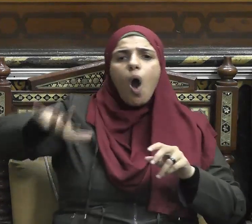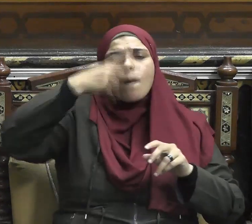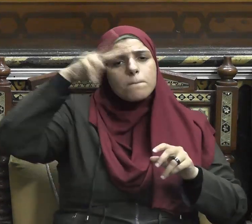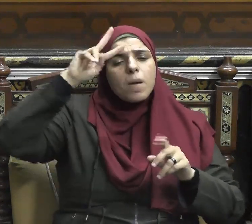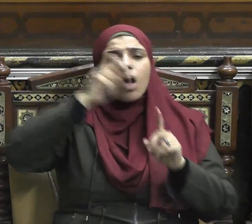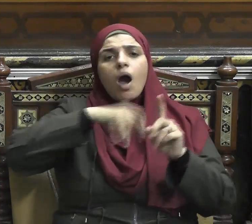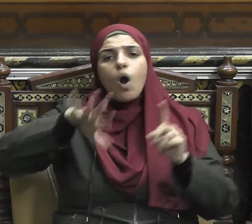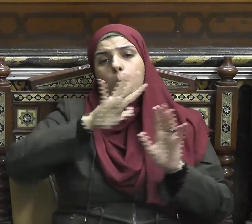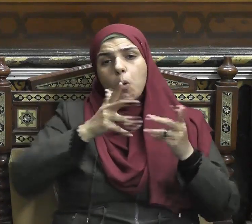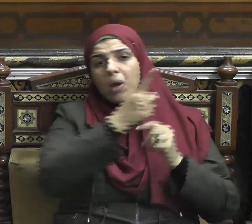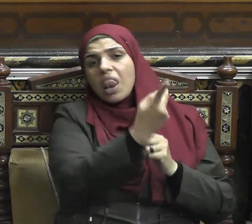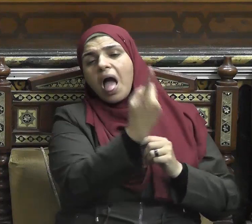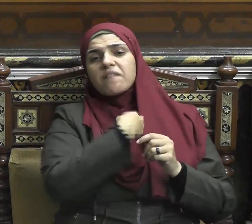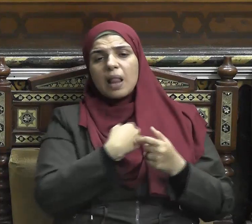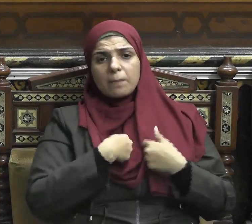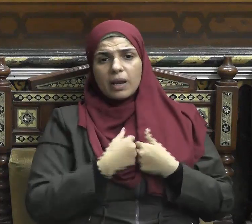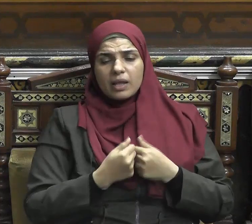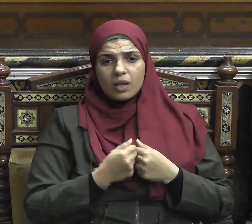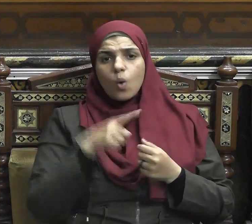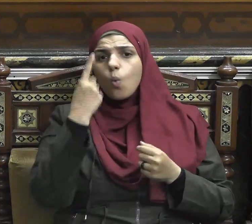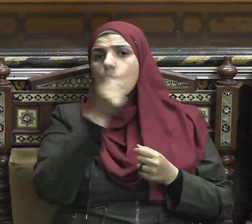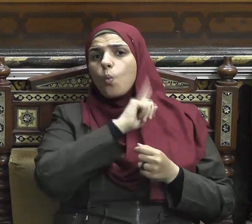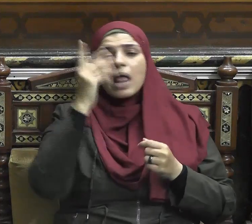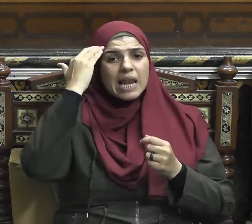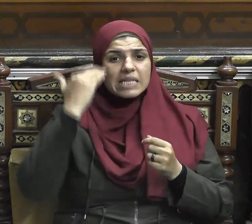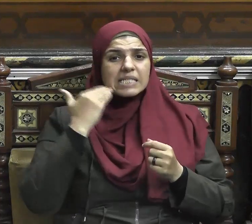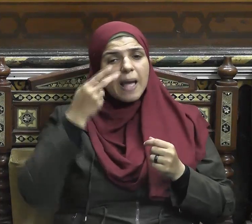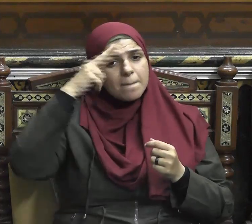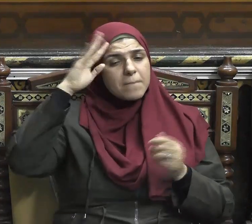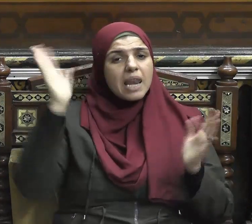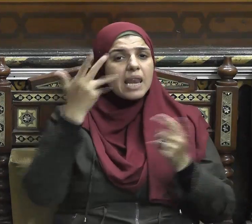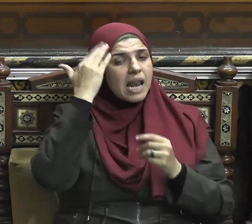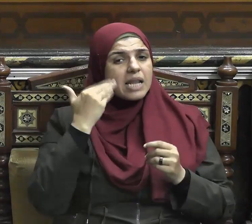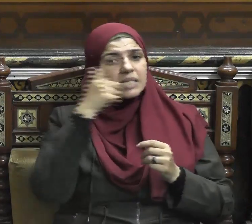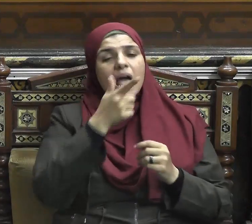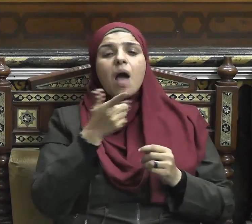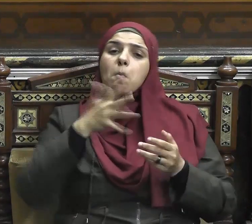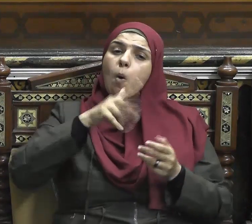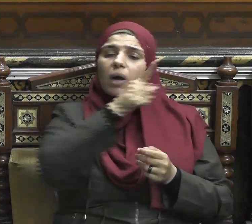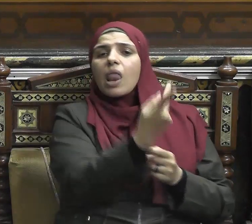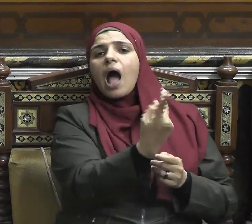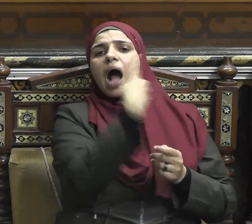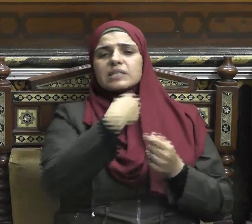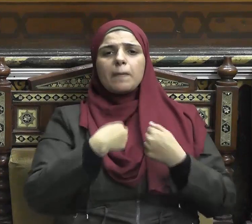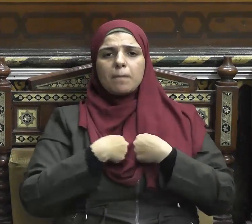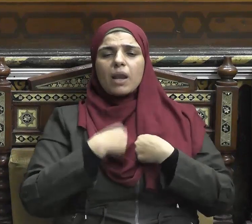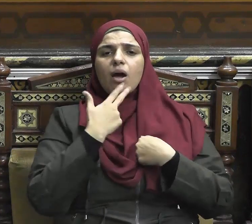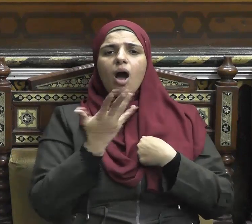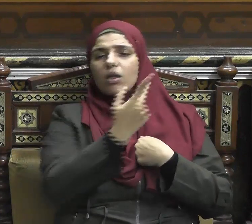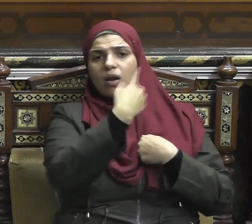صورة من صوره قولا كان أو فعلا أو حتى إشارة أو إيماء